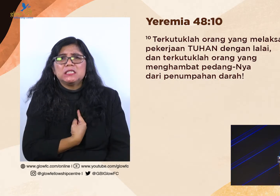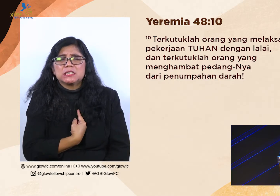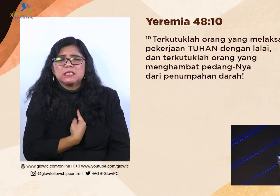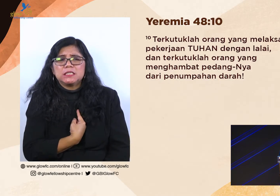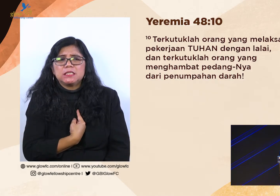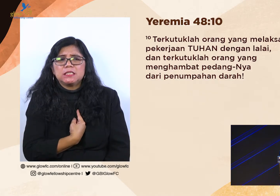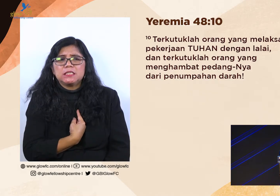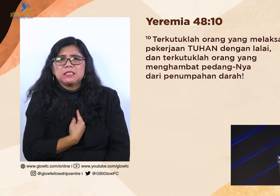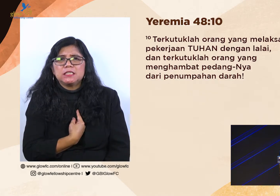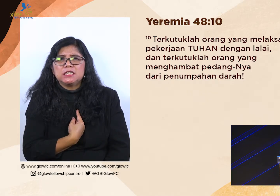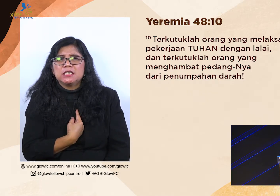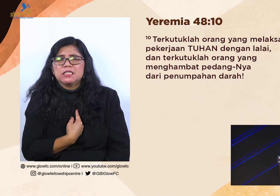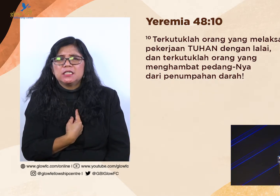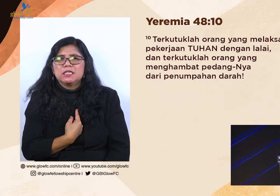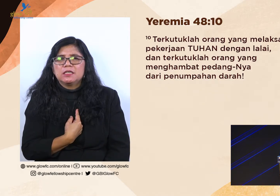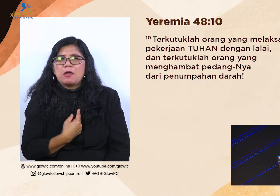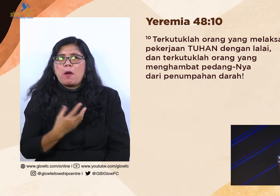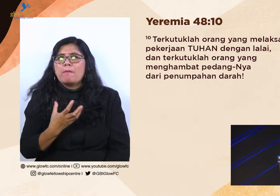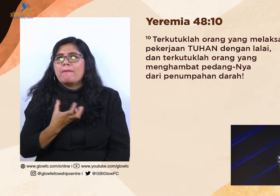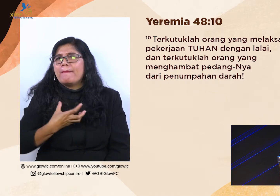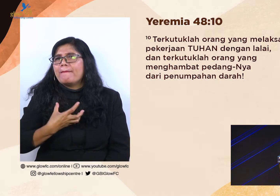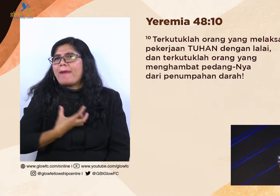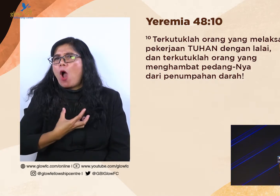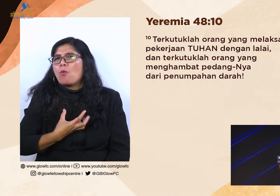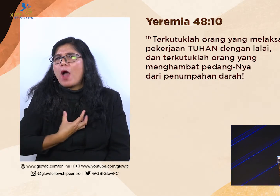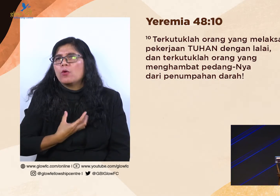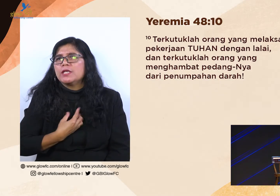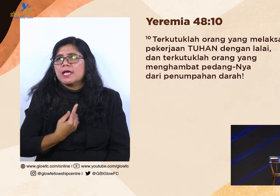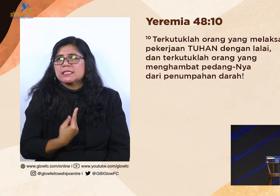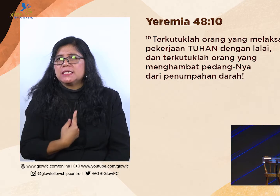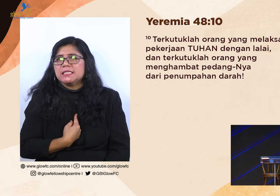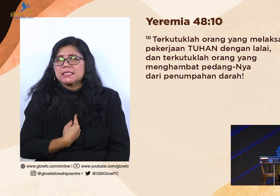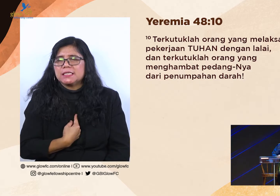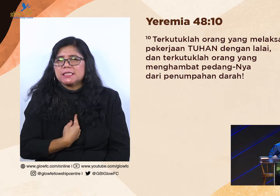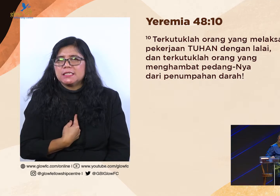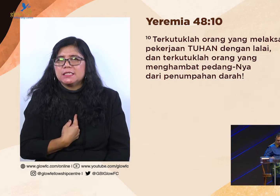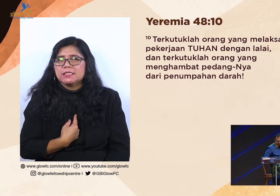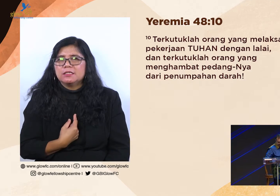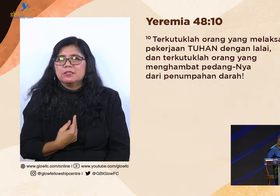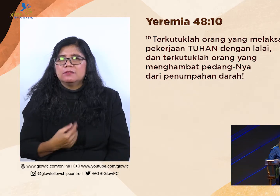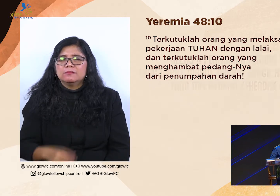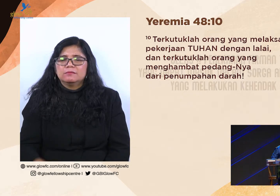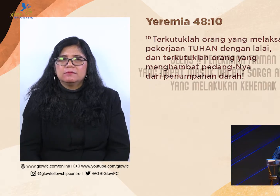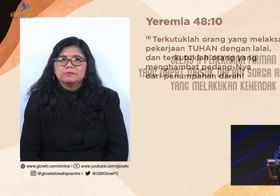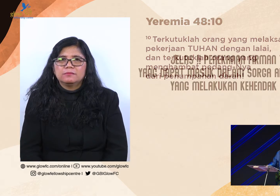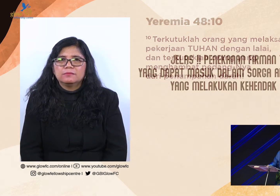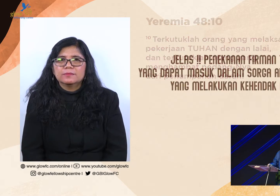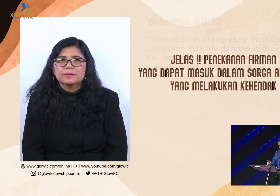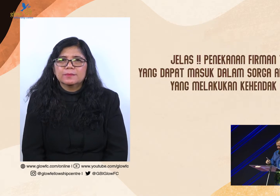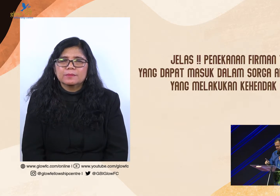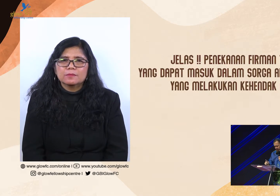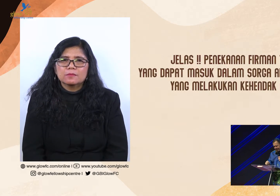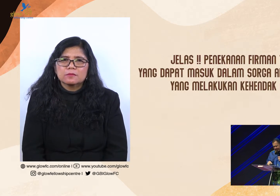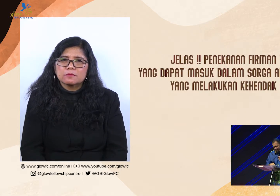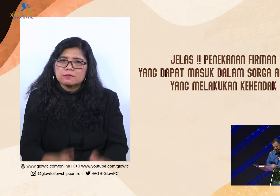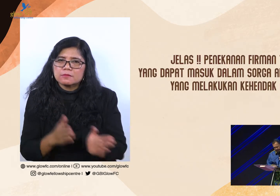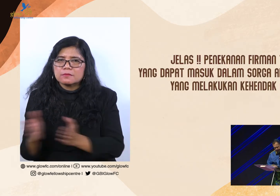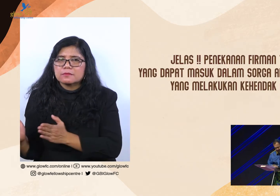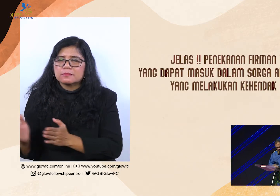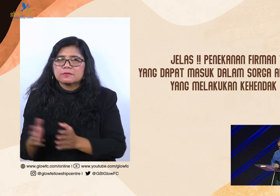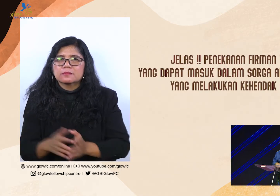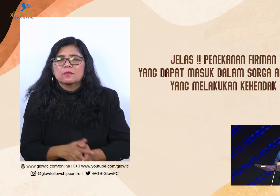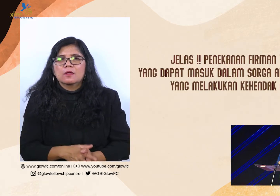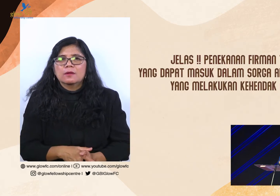Suka-sukanya dewi, suka-sukanya sendiri. Kita lihat selanjutnya, dalam pendahuluan saya